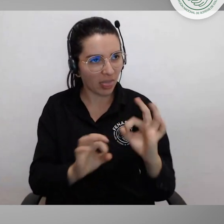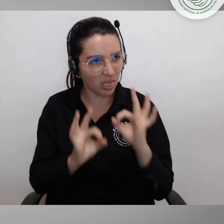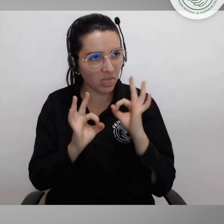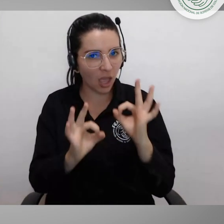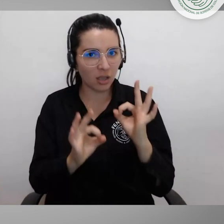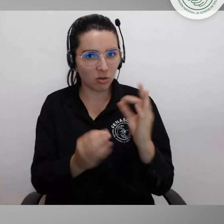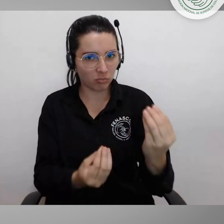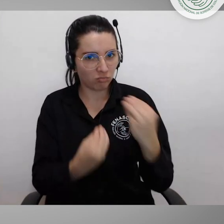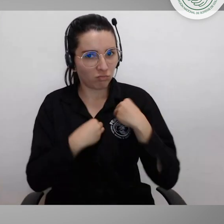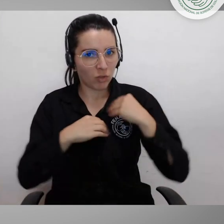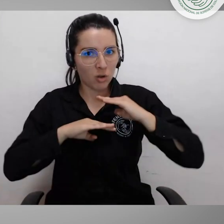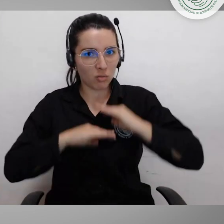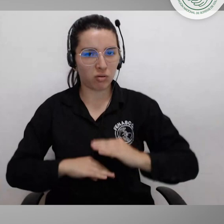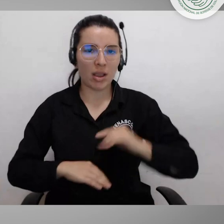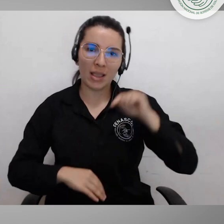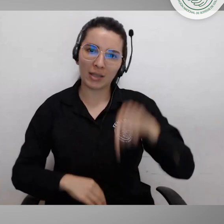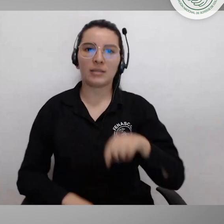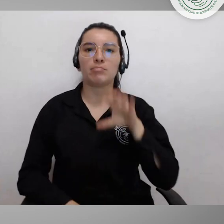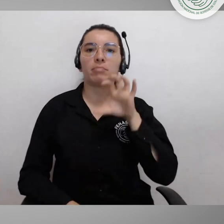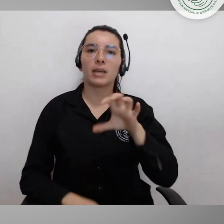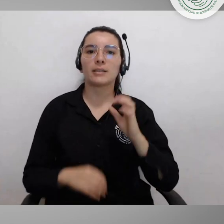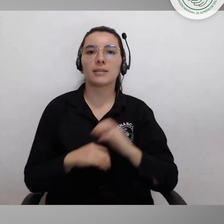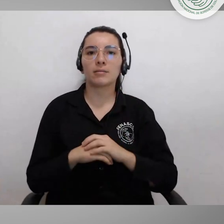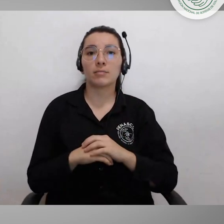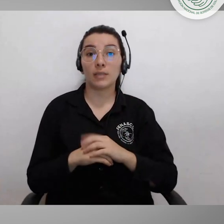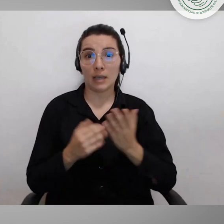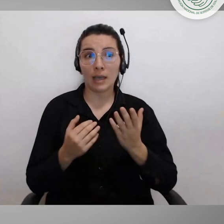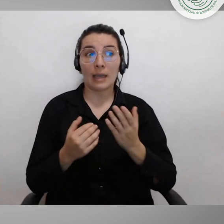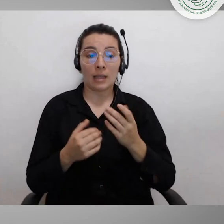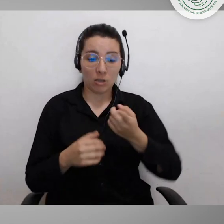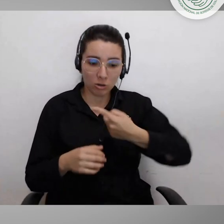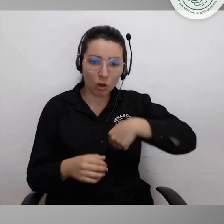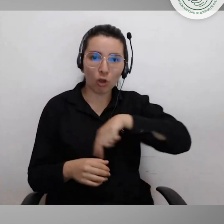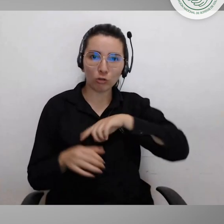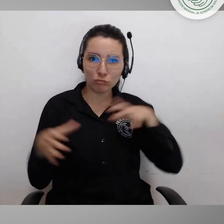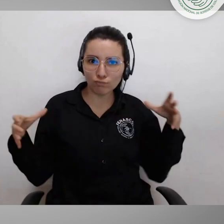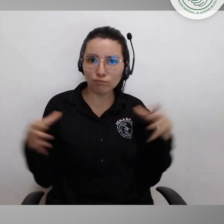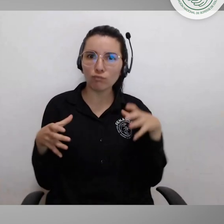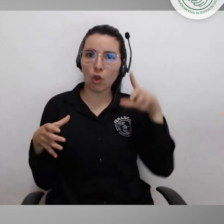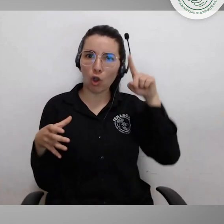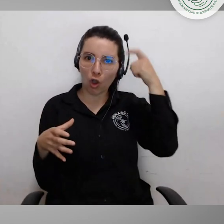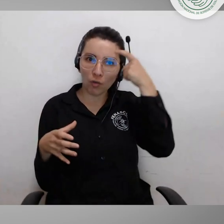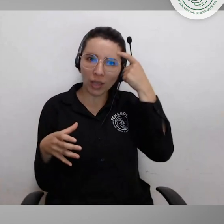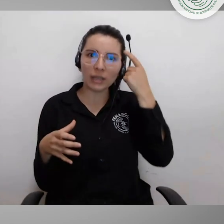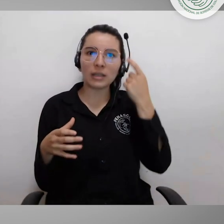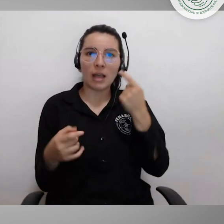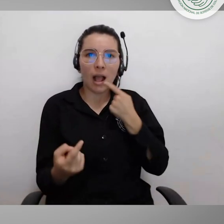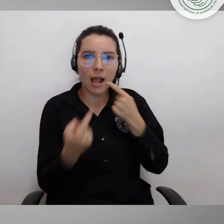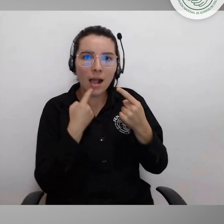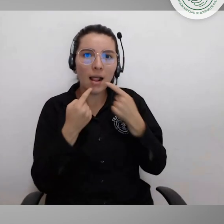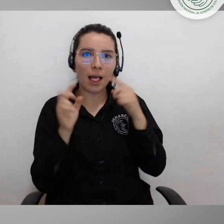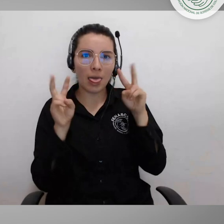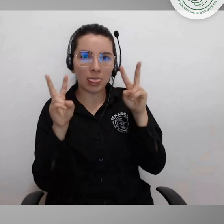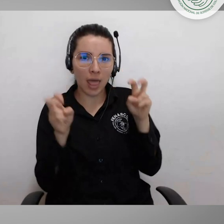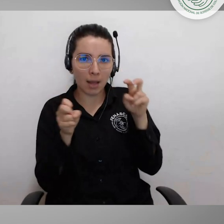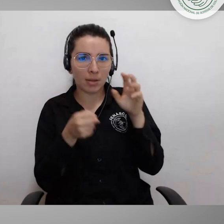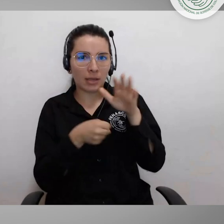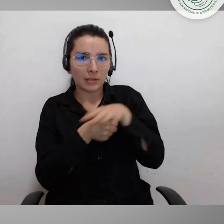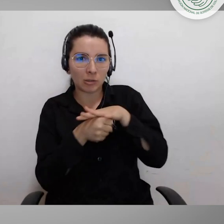personas con discapacidad tengan acceso al empleo digno en este país. Esos son tres de los puntos